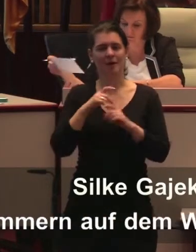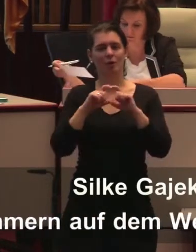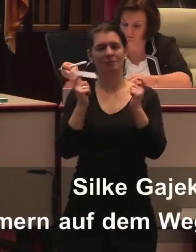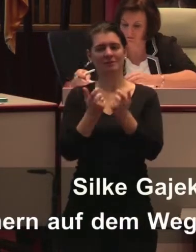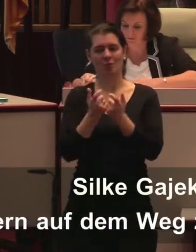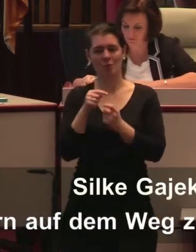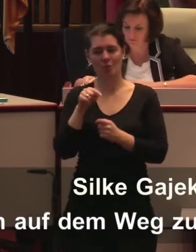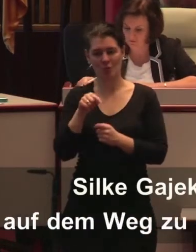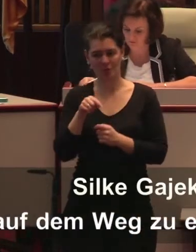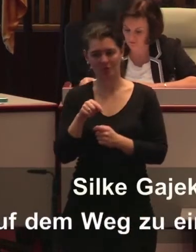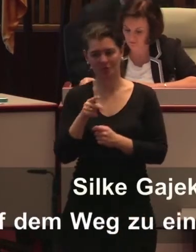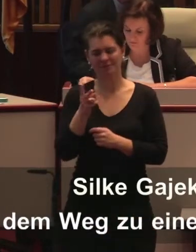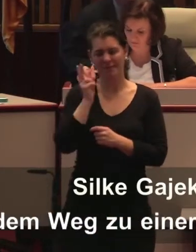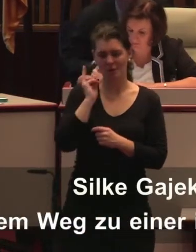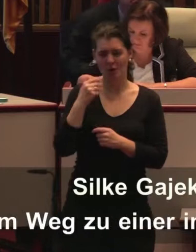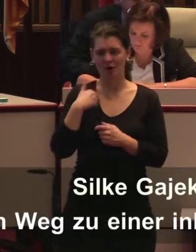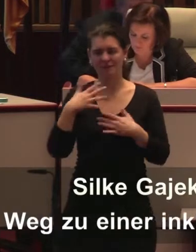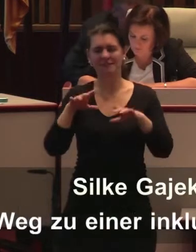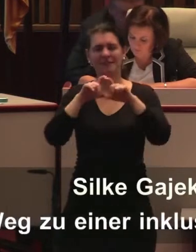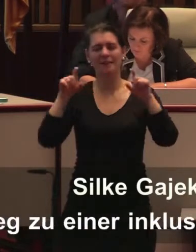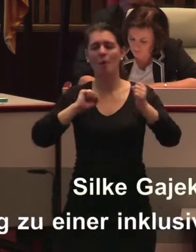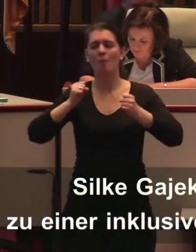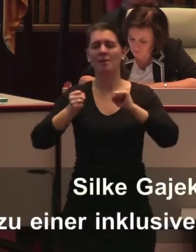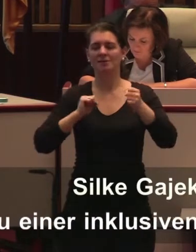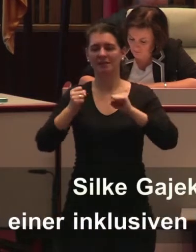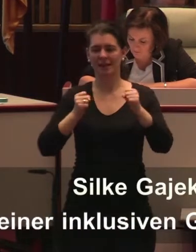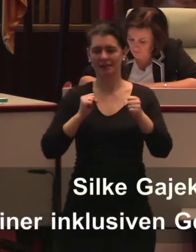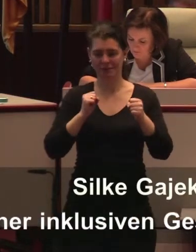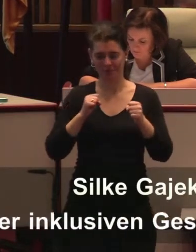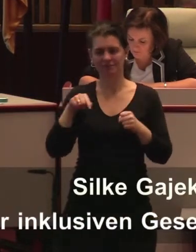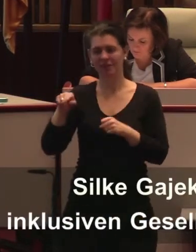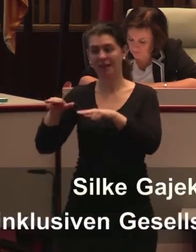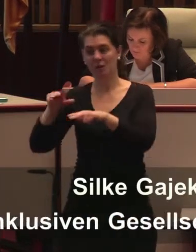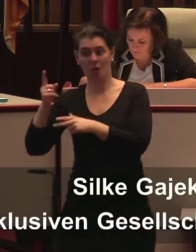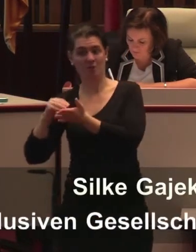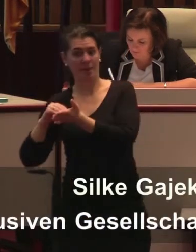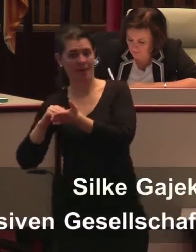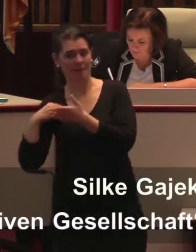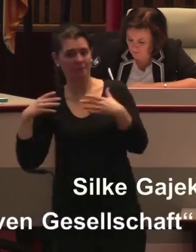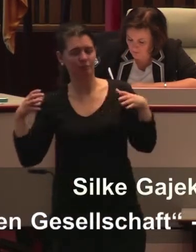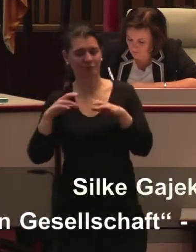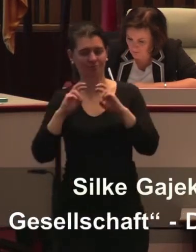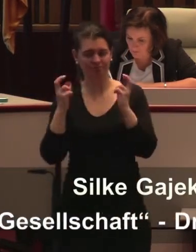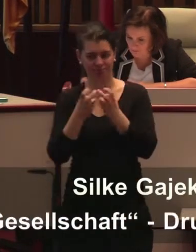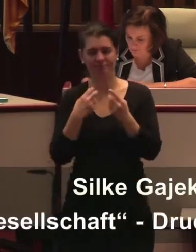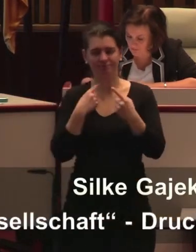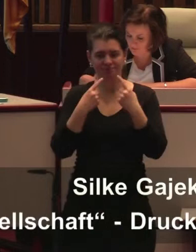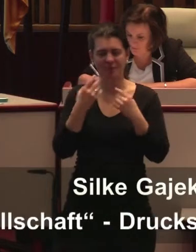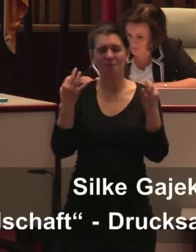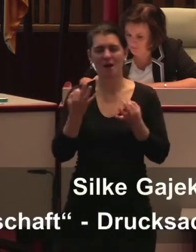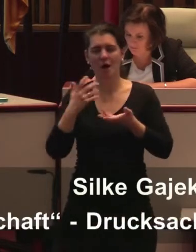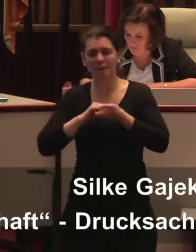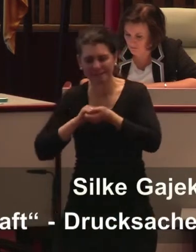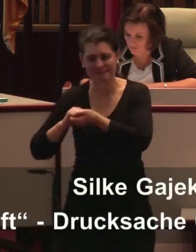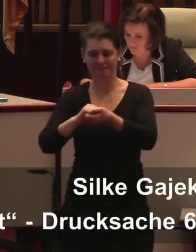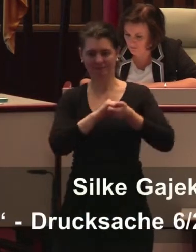war das Ministerium dort. Und eins ist mir da ganz deutlich geworden, wir müssen wesentlich enger zusammenarbeiten, denn was nützen uns barrierefreie